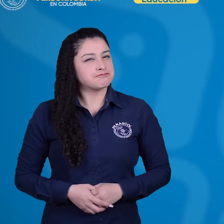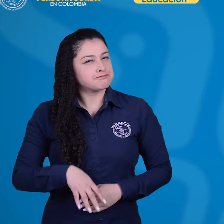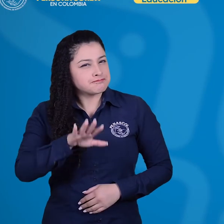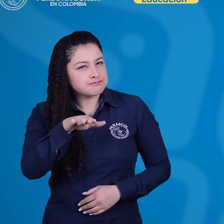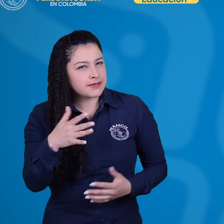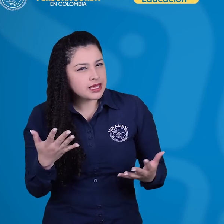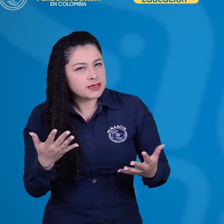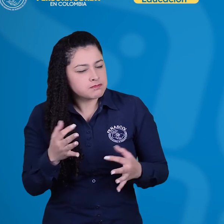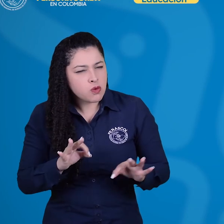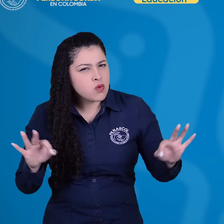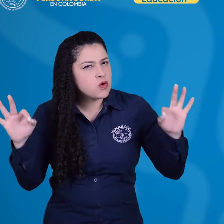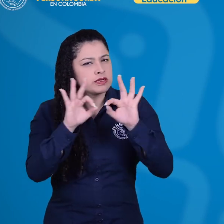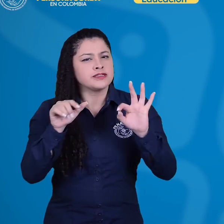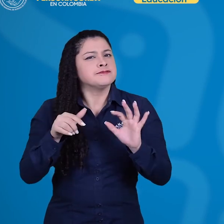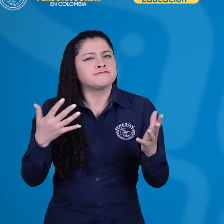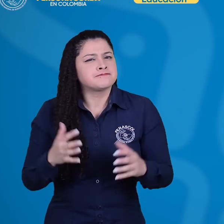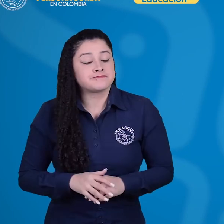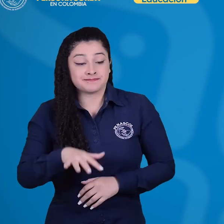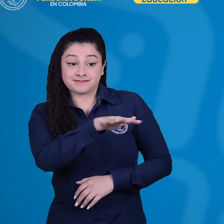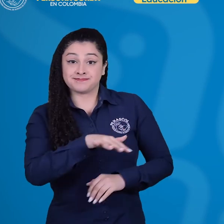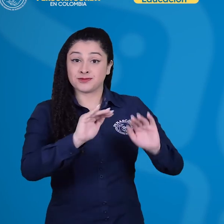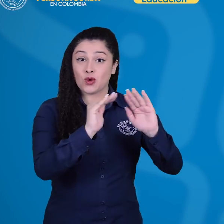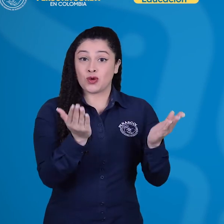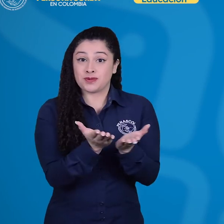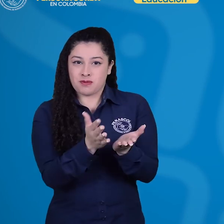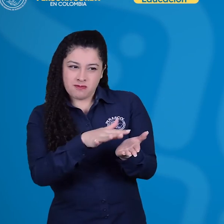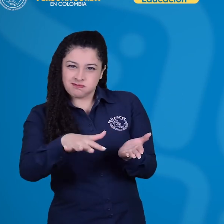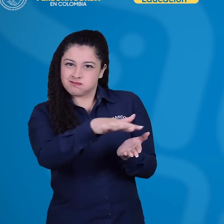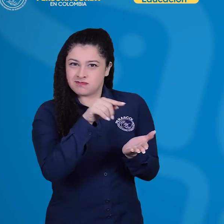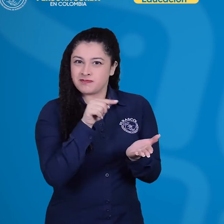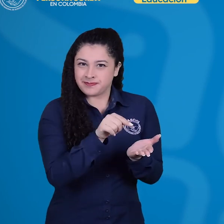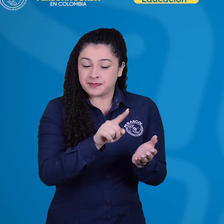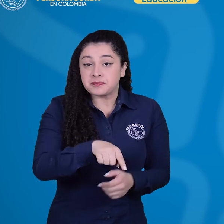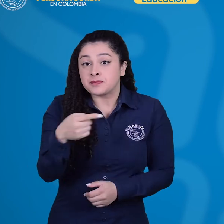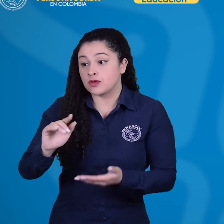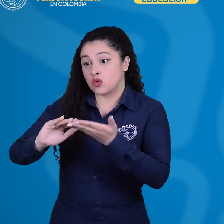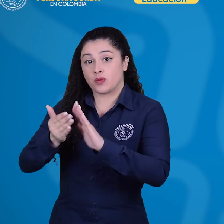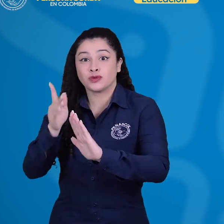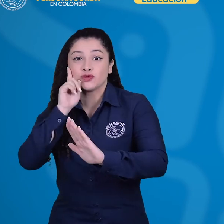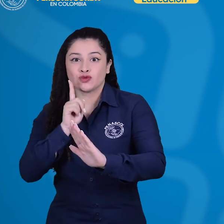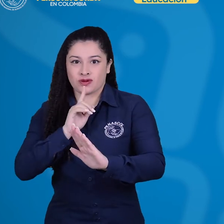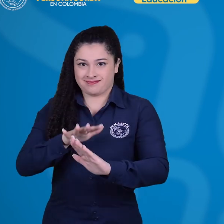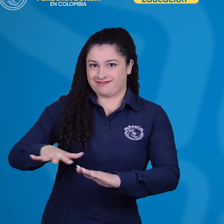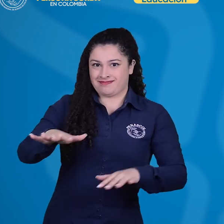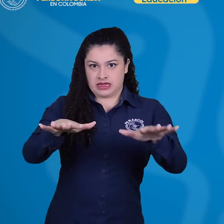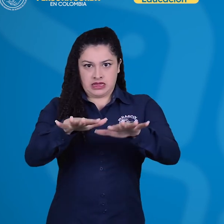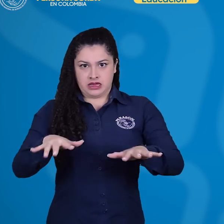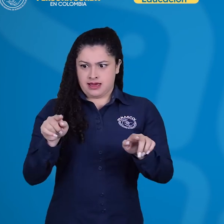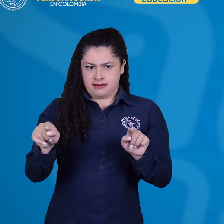Asimismo, es pertinente que se generen espacios tanto dentro del contexto educativo como en la comunidad sorda en